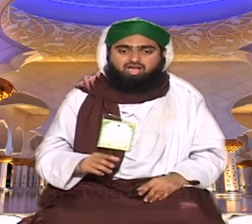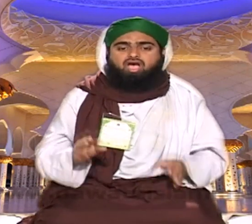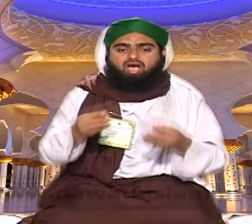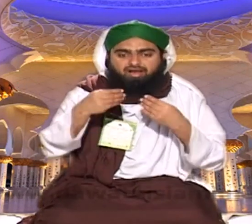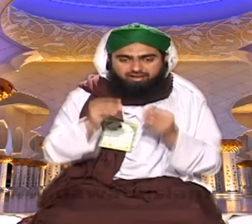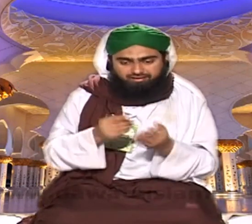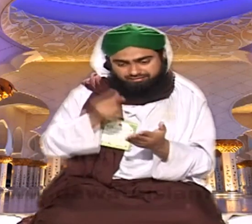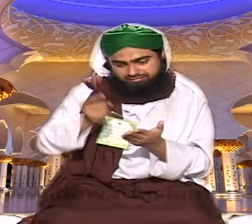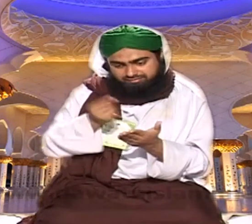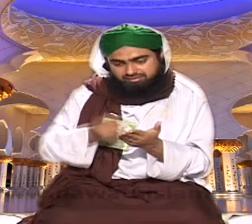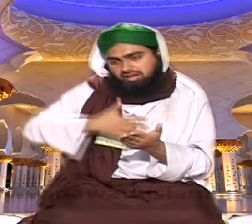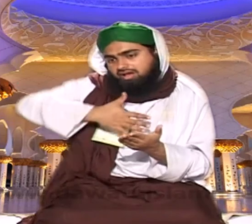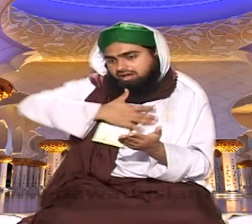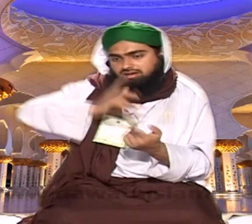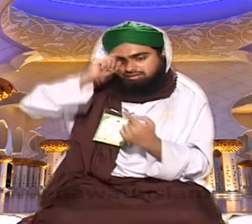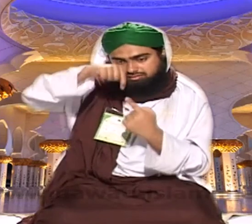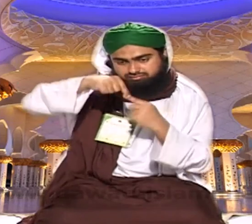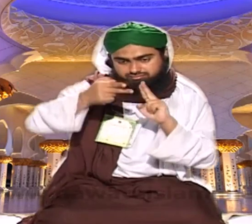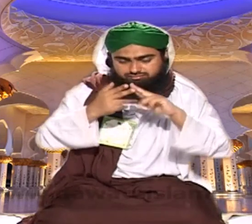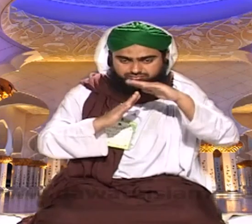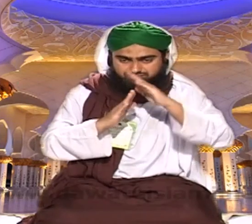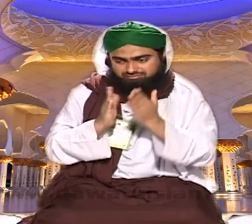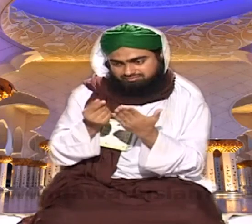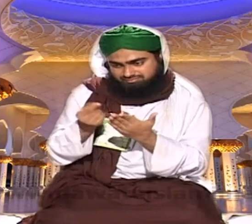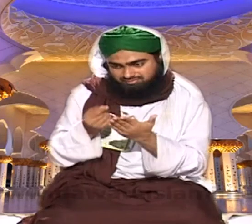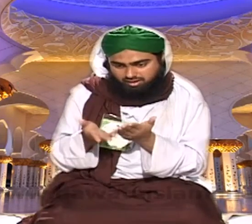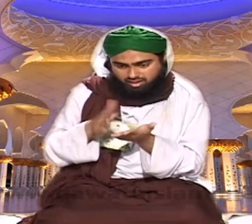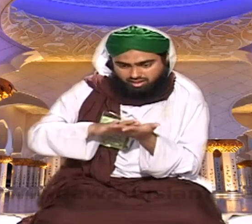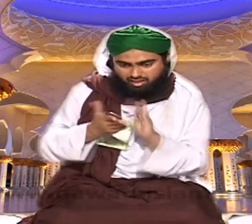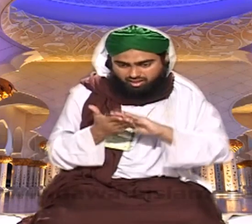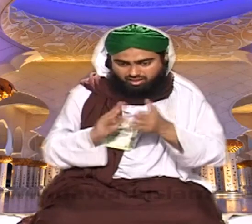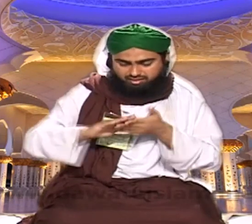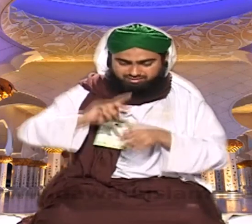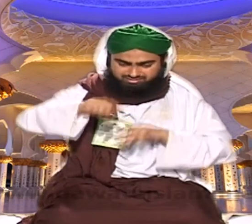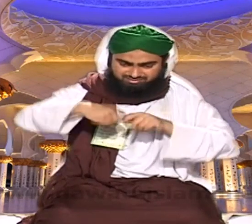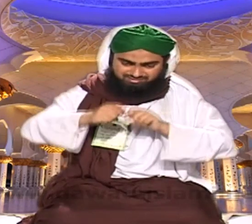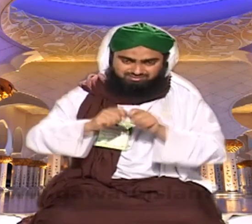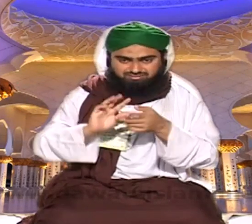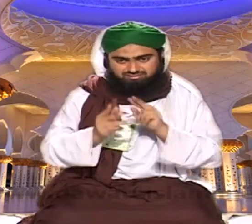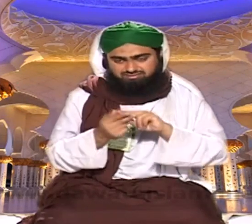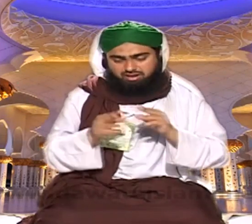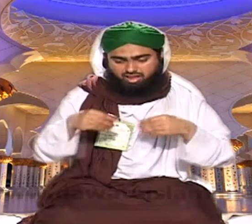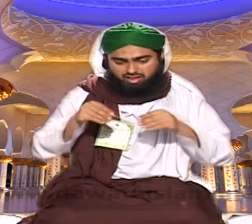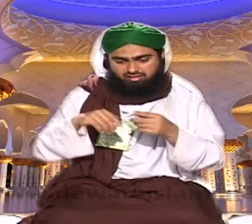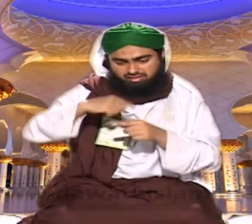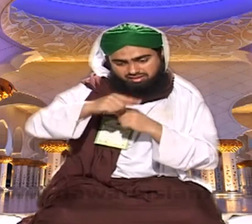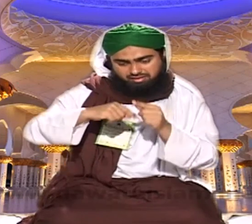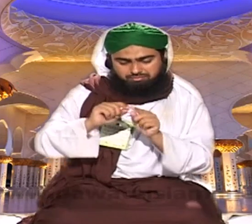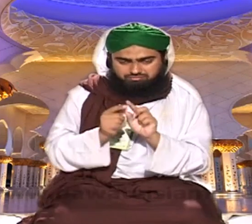کسی بزرگ سے اور اس کو اچھی طرح موم جامع کر کے آپ بے شک پہنے موم جامع کہتے ہیں کپڑے کا ایک